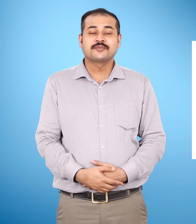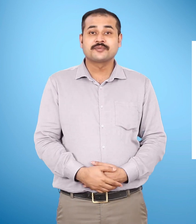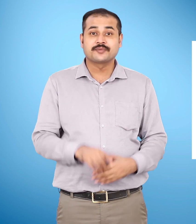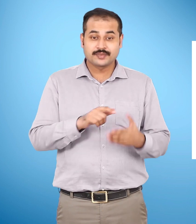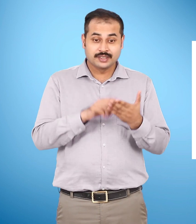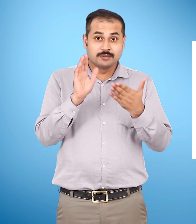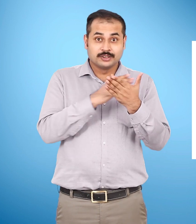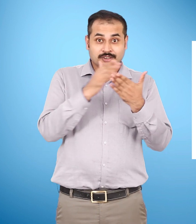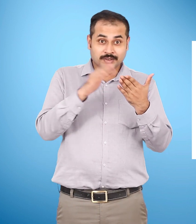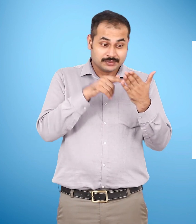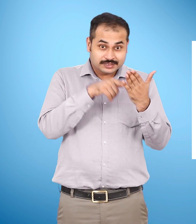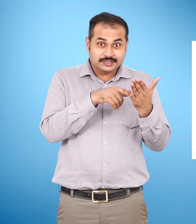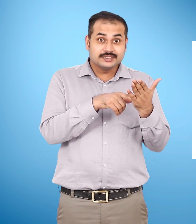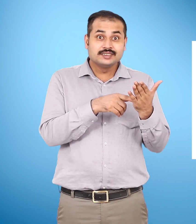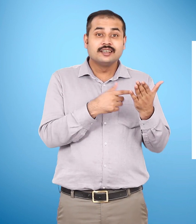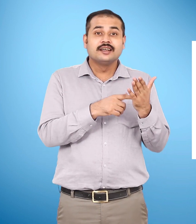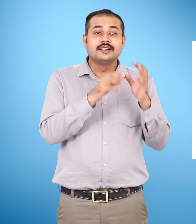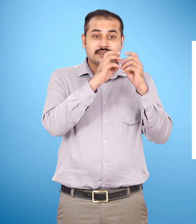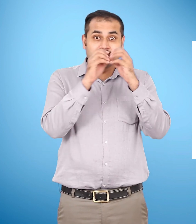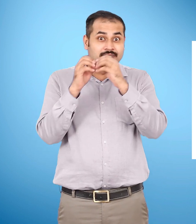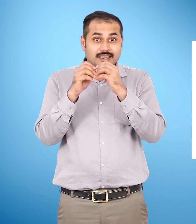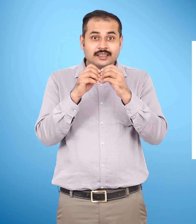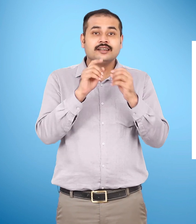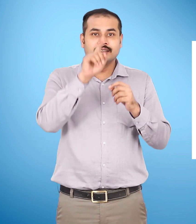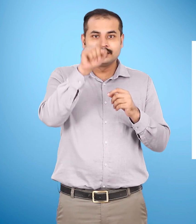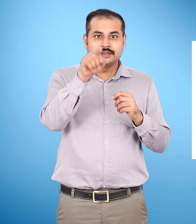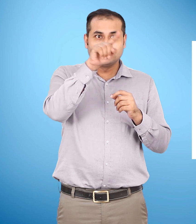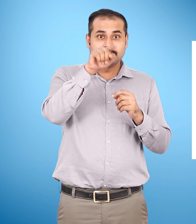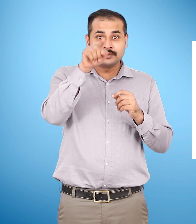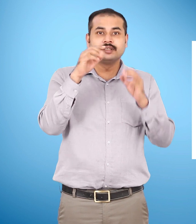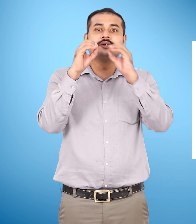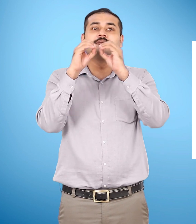कविता में बर से शुरू होने वाले शब्द कौन-कौन से हैं?